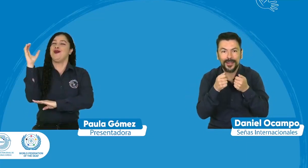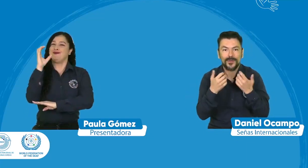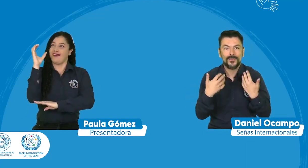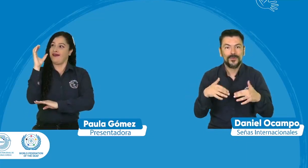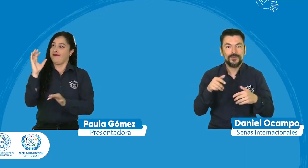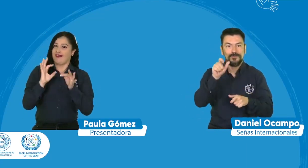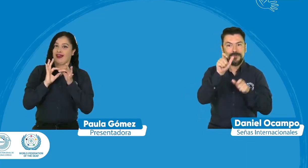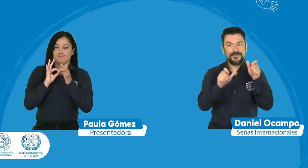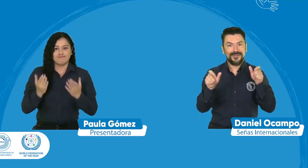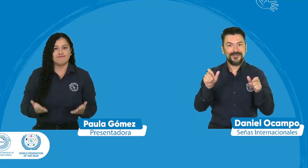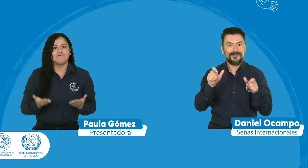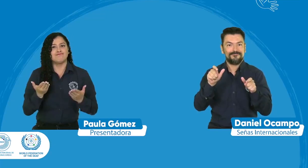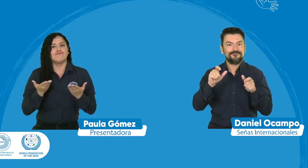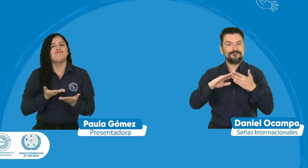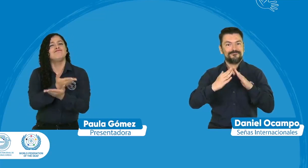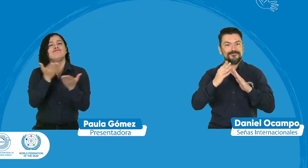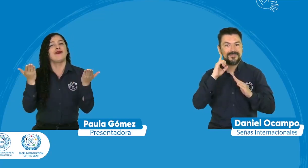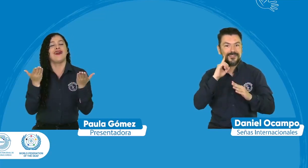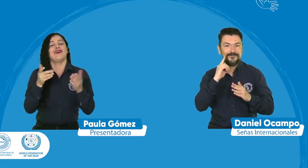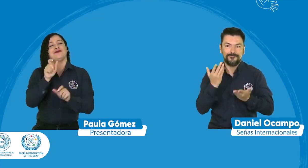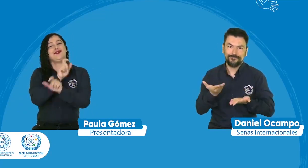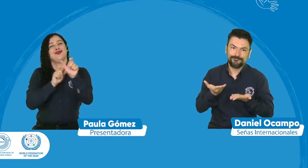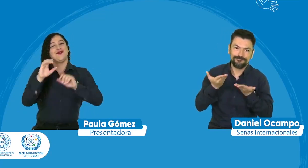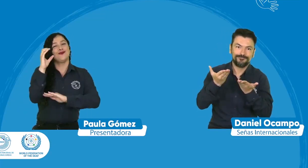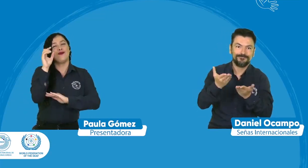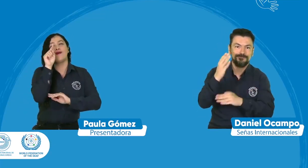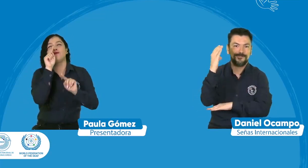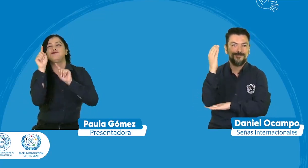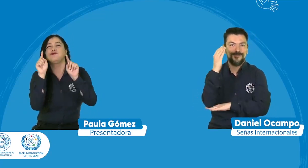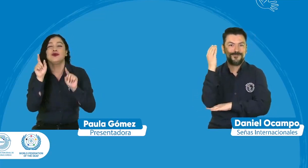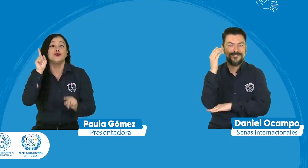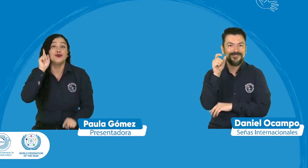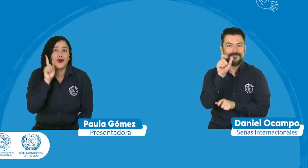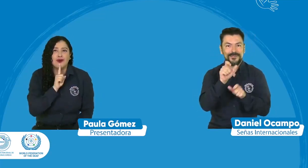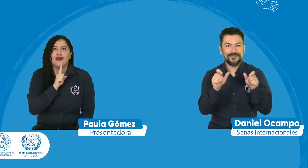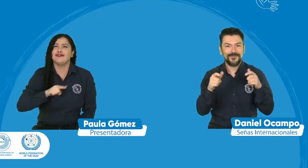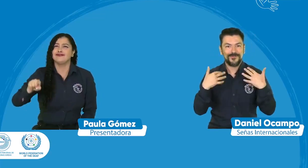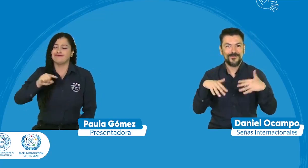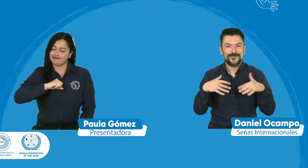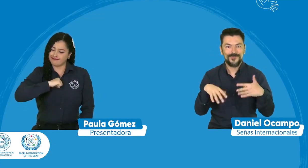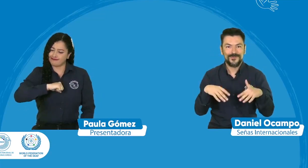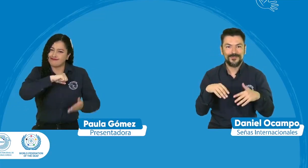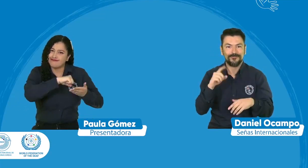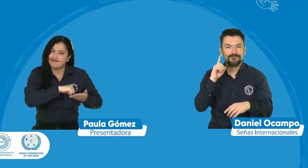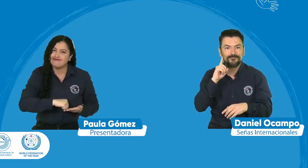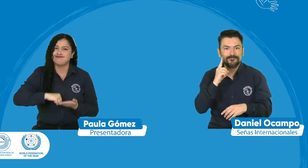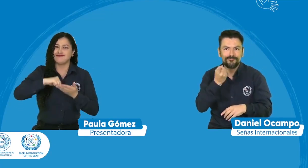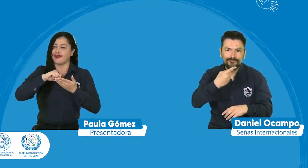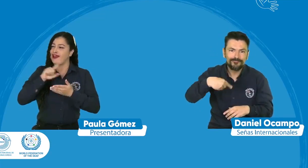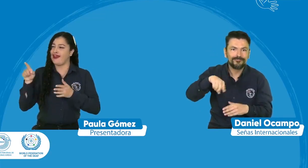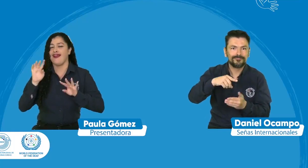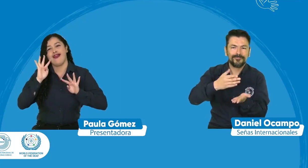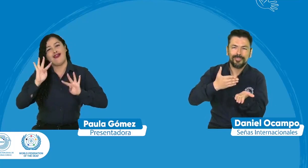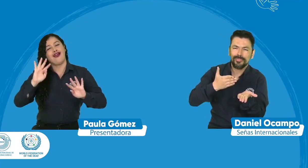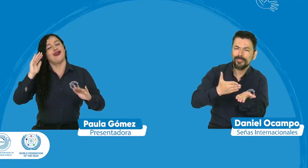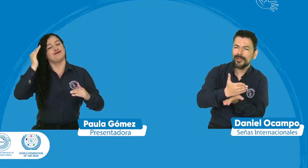de la Federación Nacional de Sordos de Colombia FENASCOL para las personas sordas y busca el